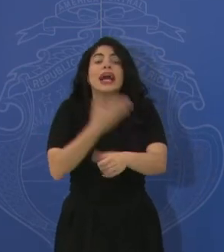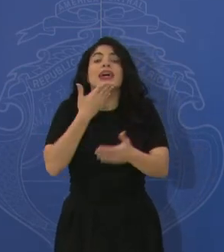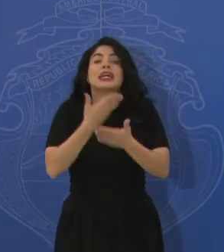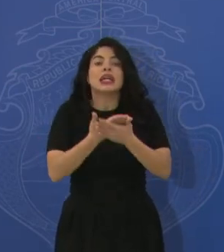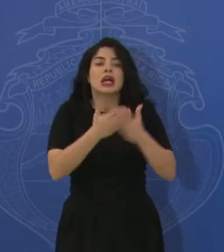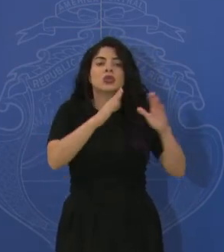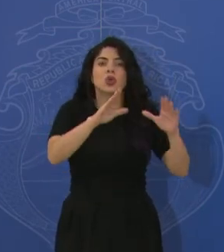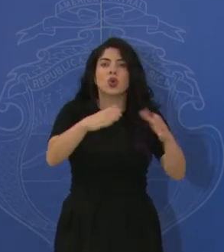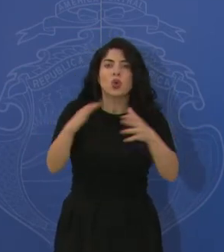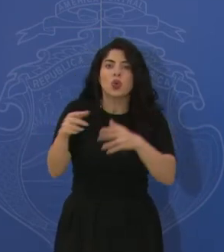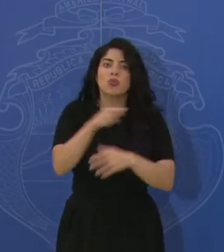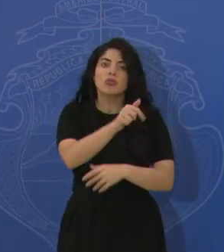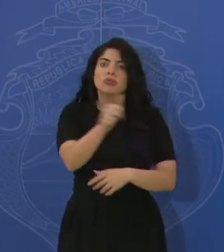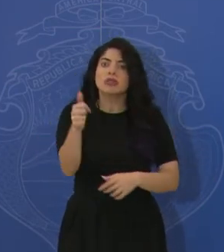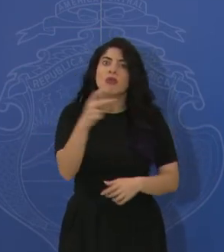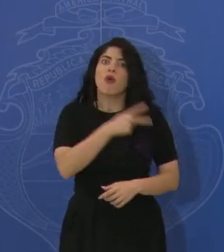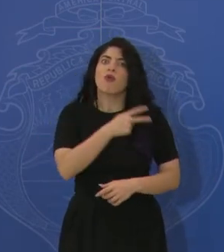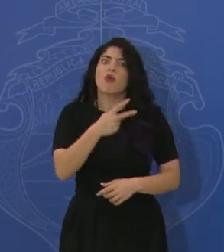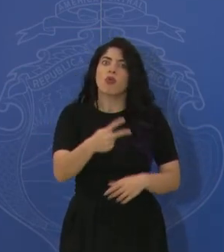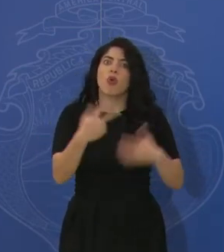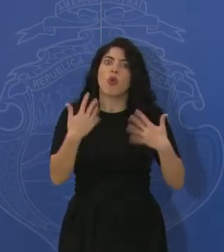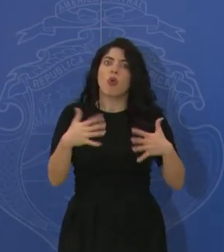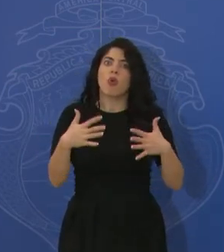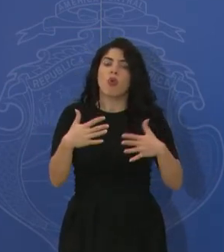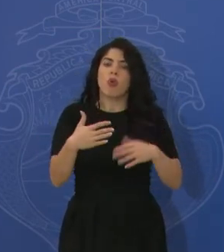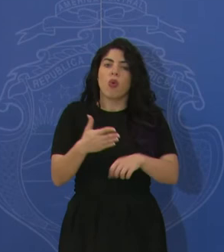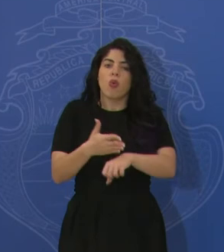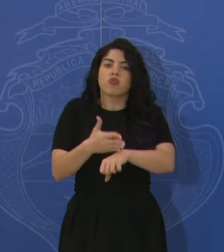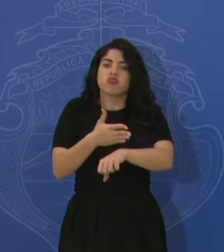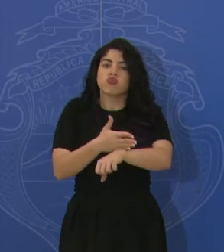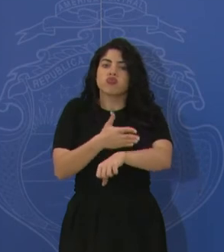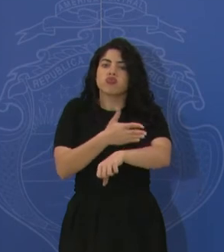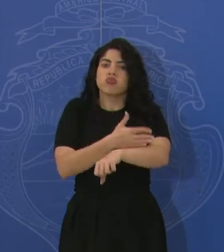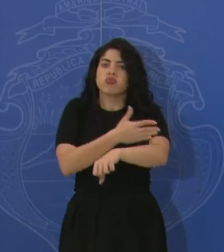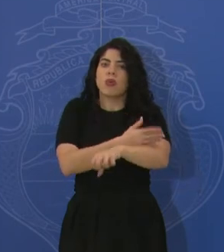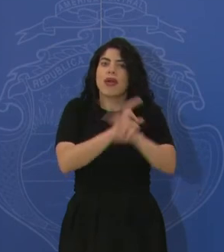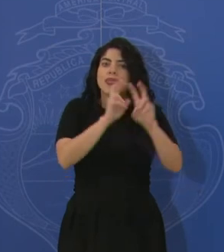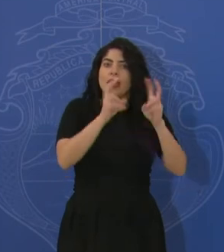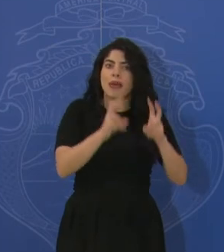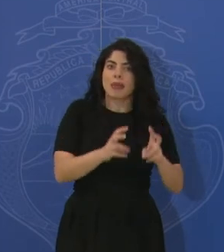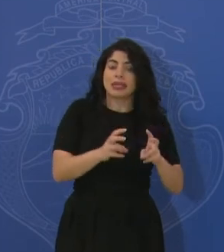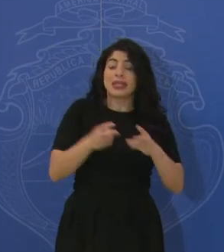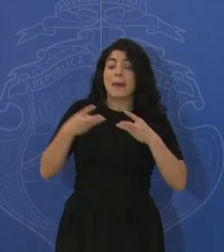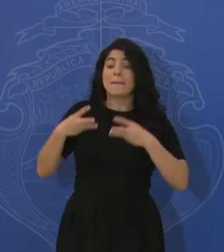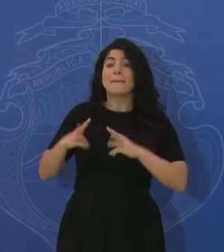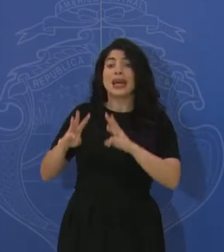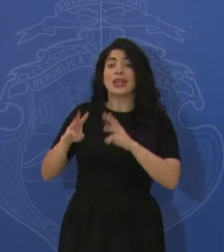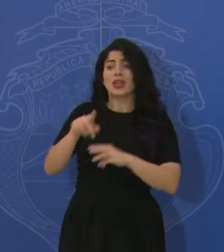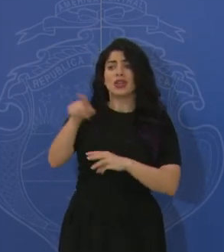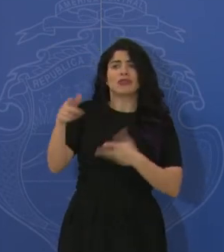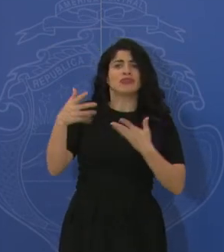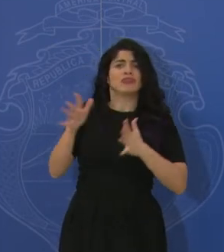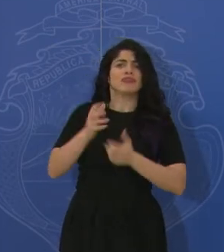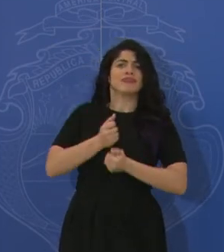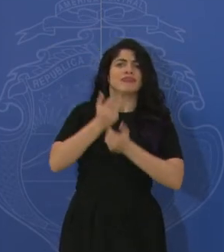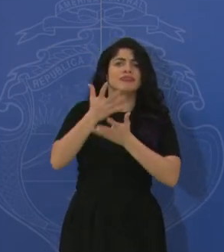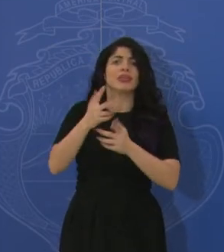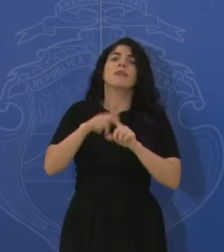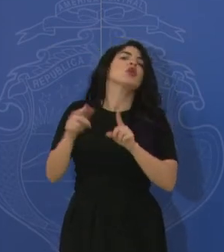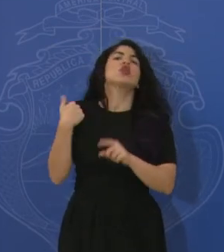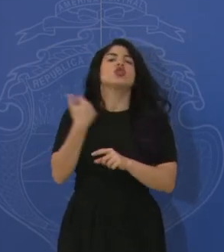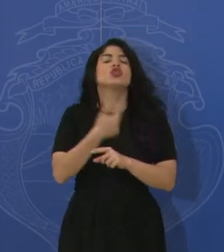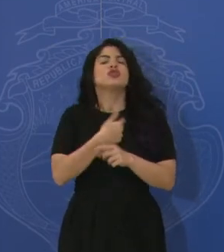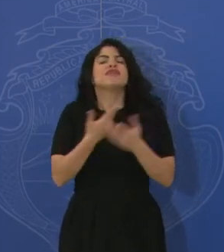sectores y a la voluntad de los sectores en las propuestas de contenido temático. Ya sobre la metodología ellos se han pronunciado. Sin embargo, nosotros